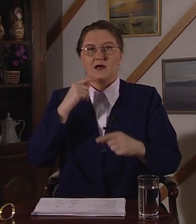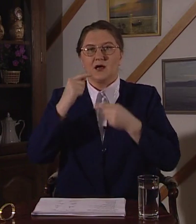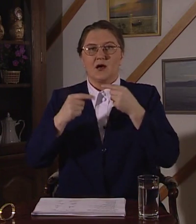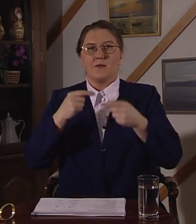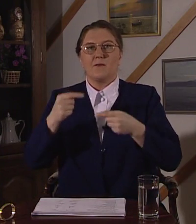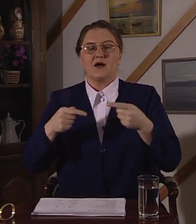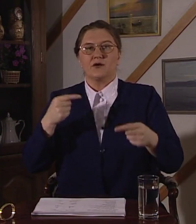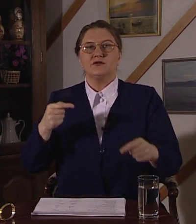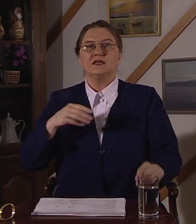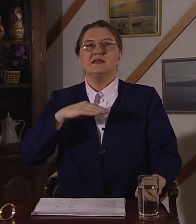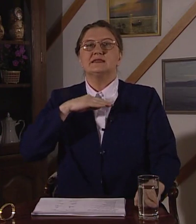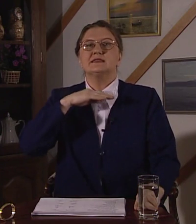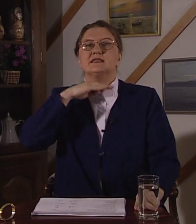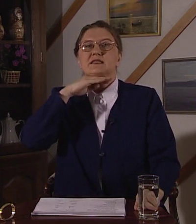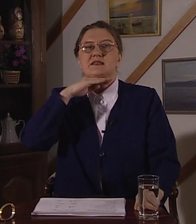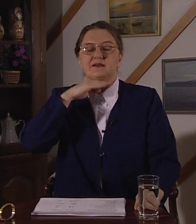Макароны сытные.